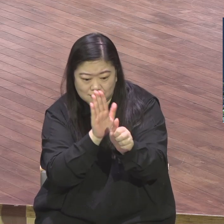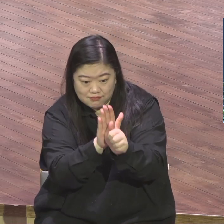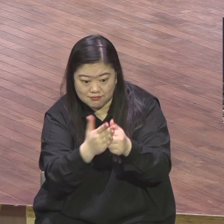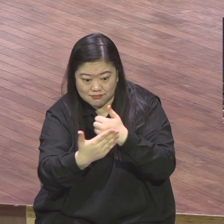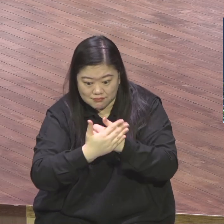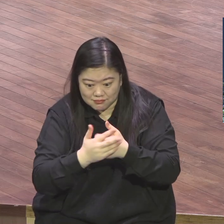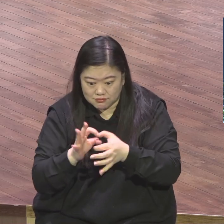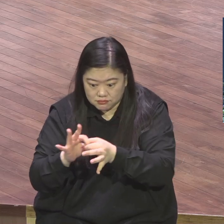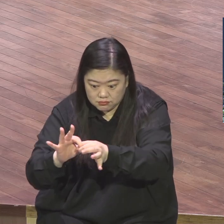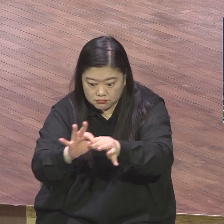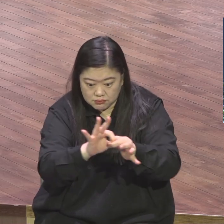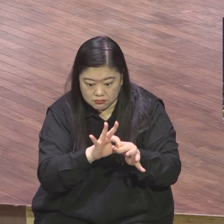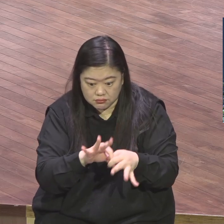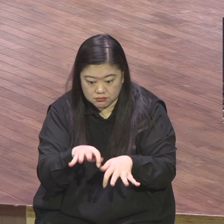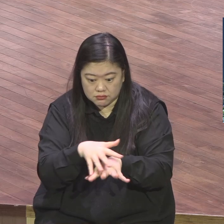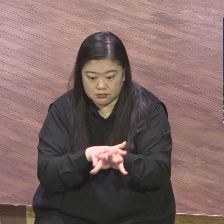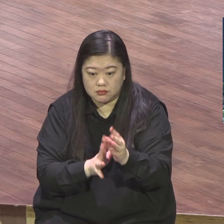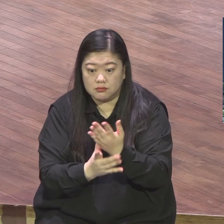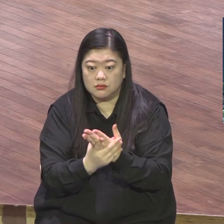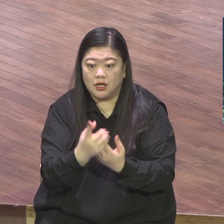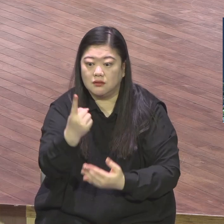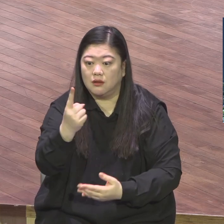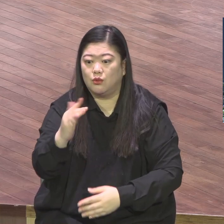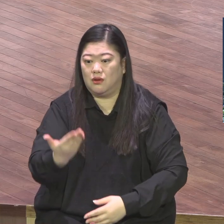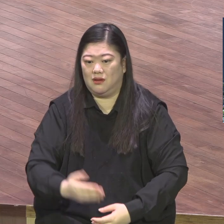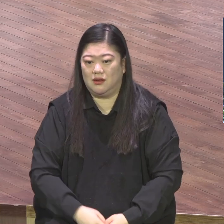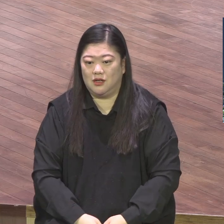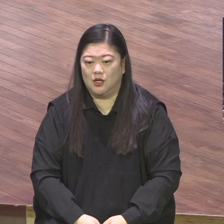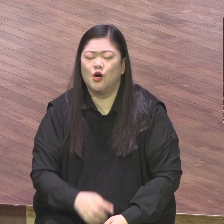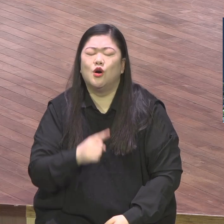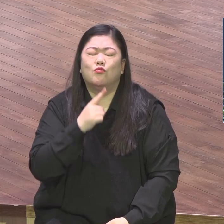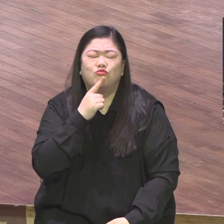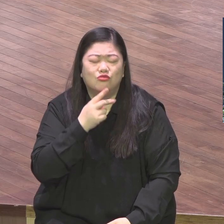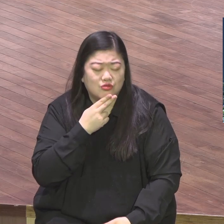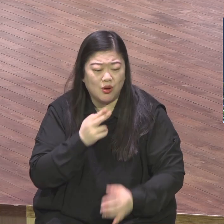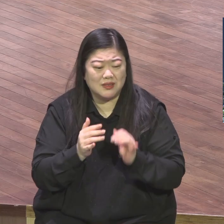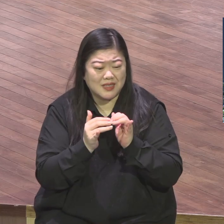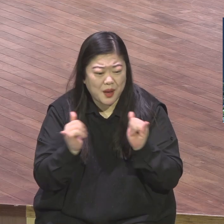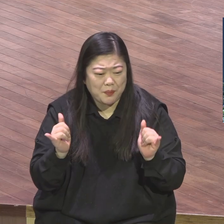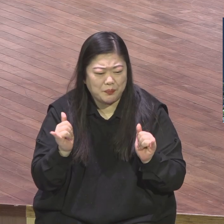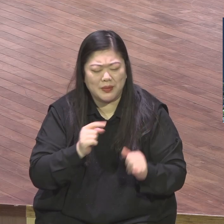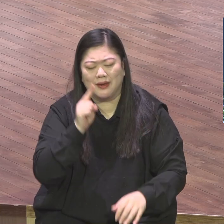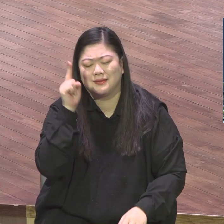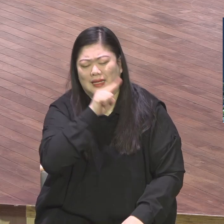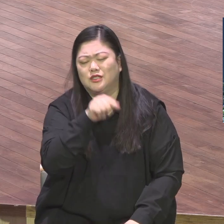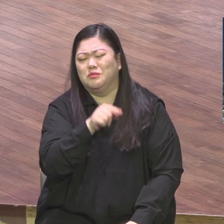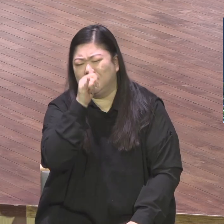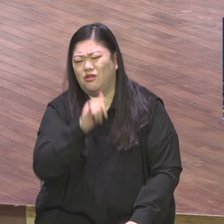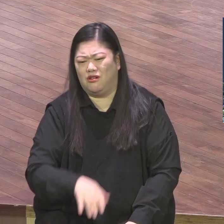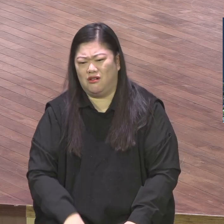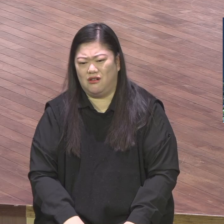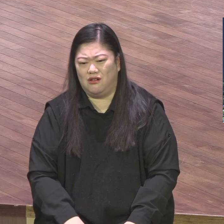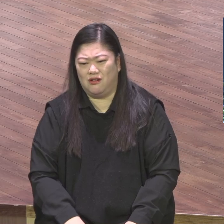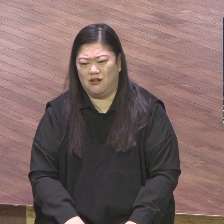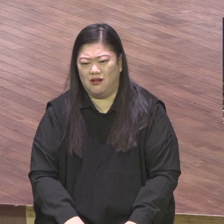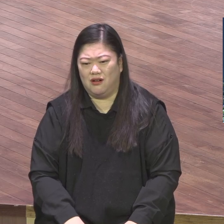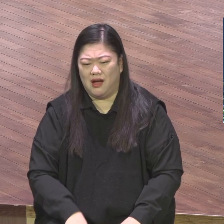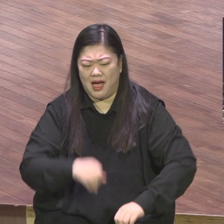사람이요 장점이 있으면 단점이 있습니다 단점 없는 사람이 어디 있어요 단점 보는 게 율법이라고 장점 보는 게 이것이